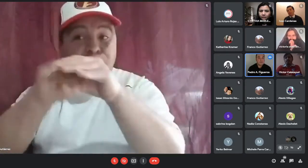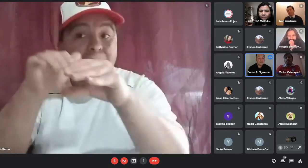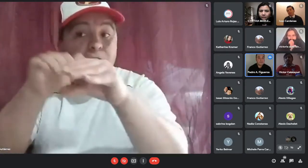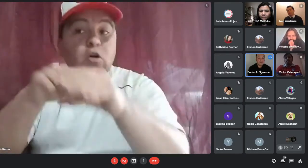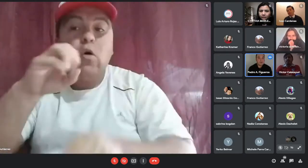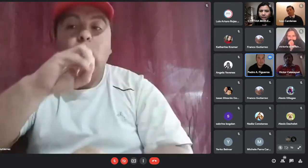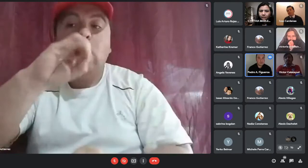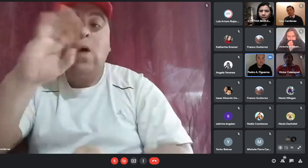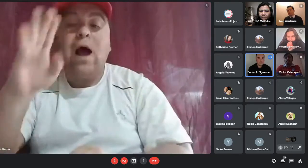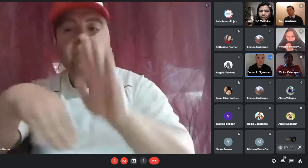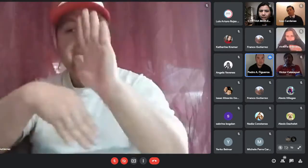más?